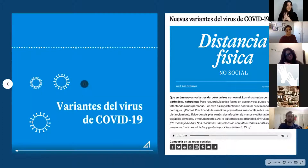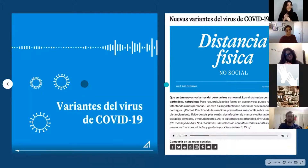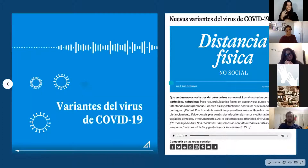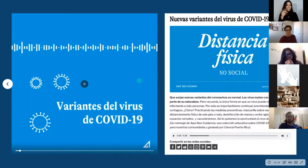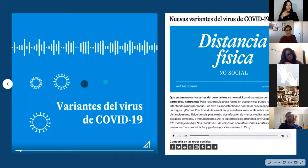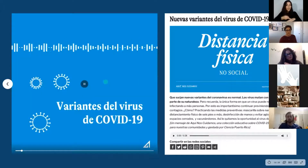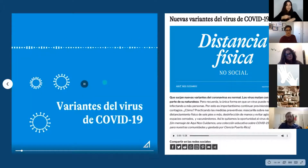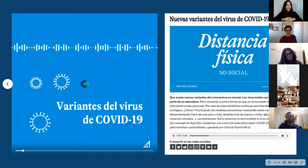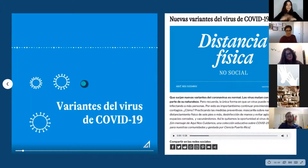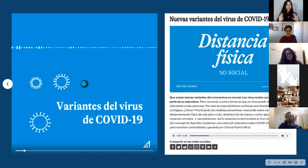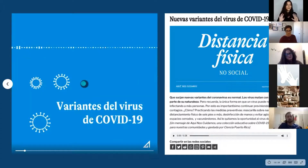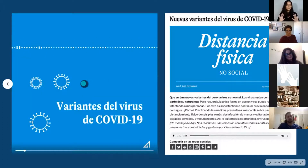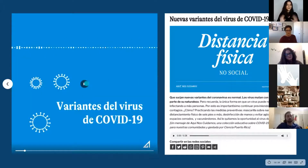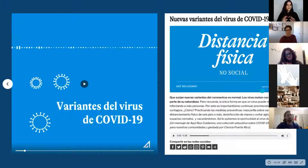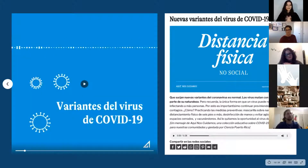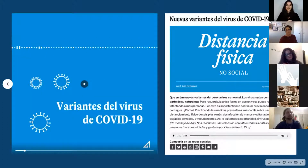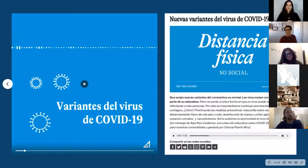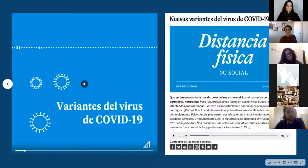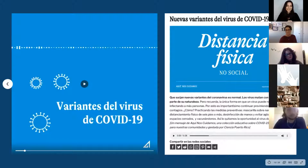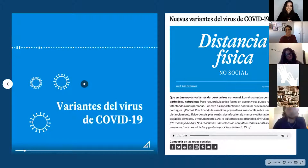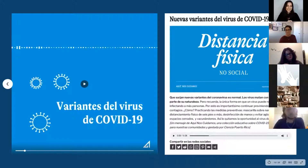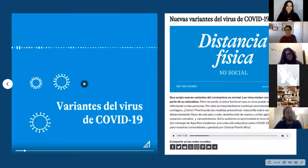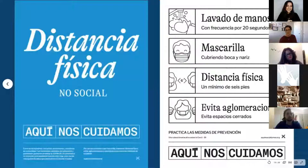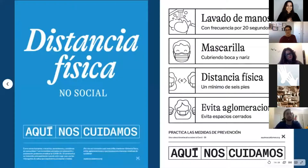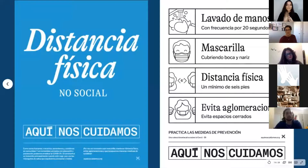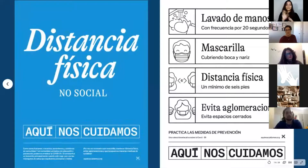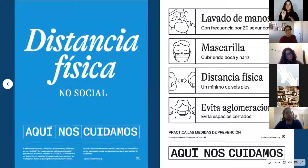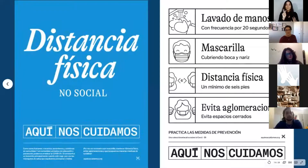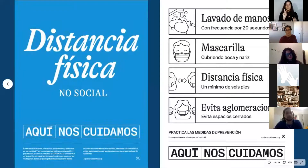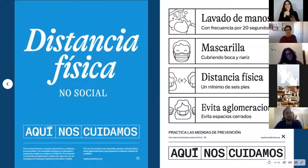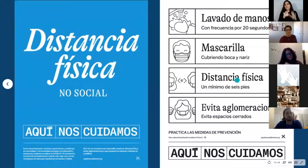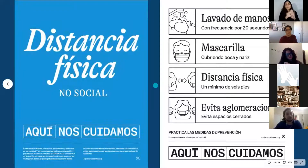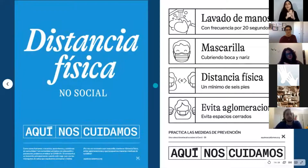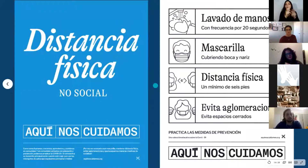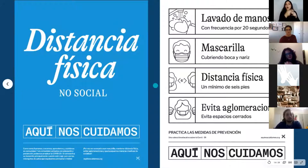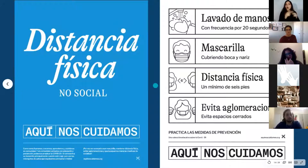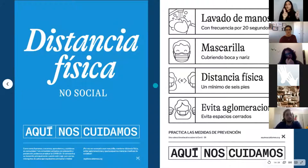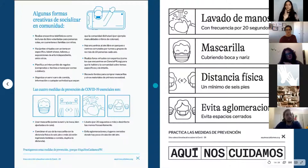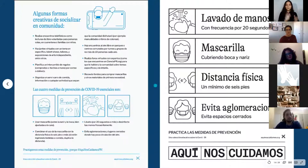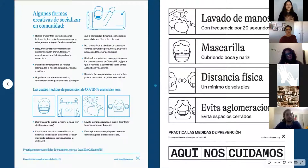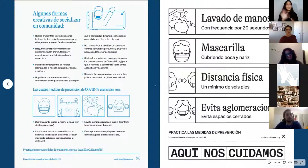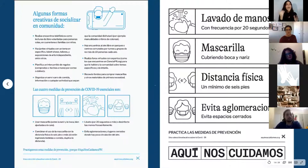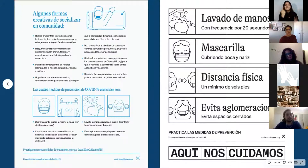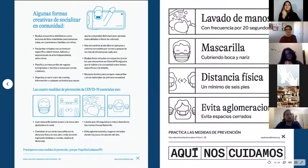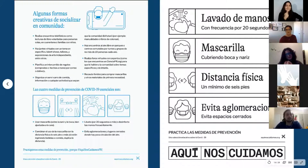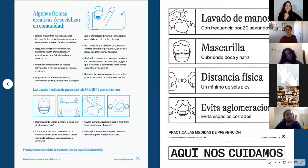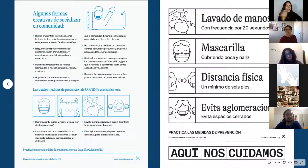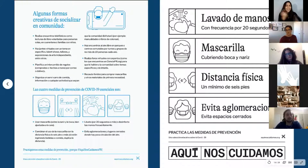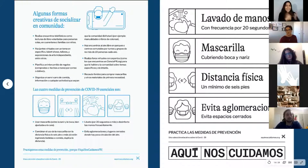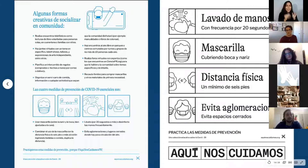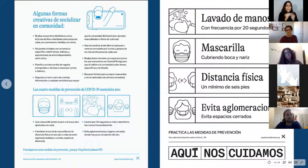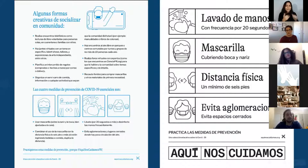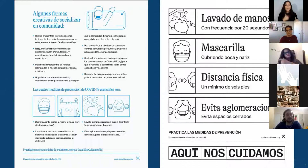Que surjan nuevas variantes. Bien. ¿Qué más tenemos? También tenemos estos